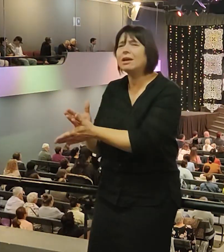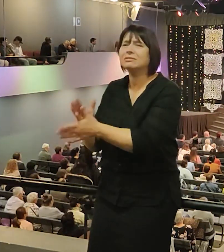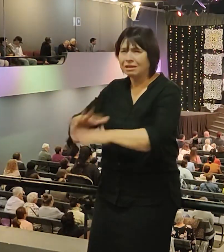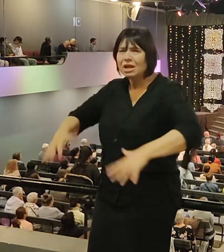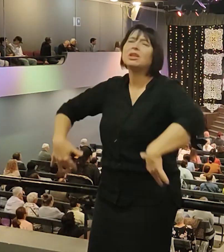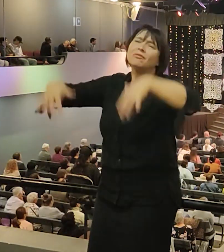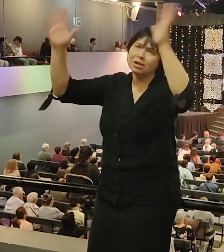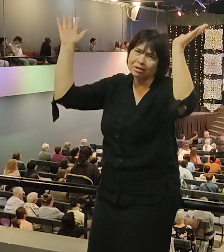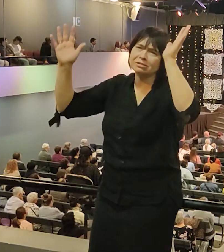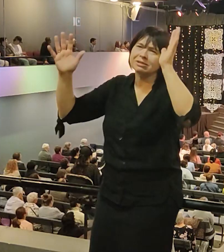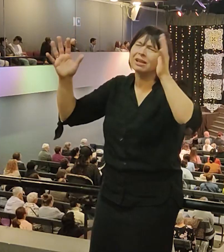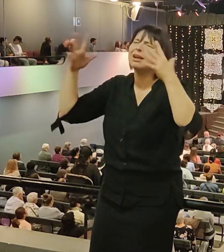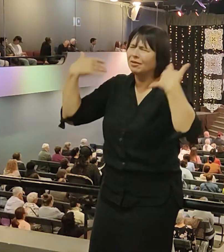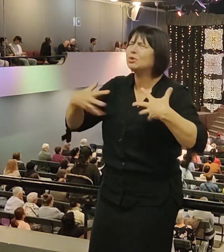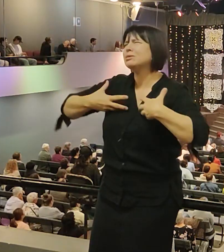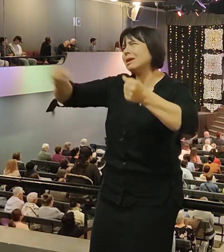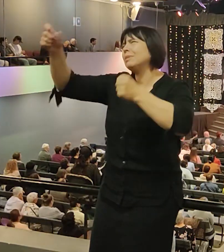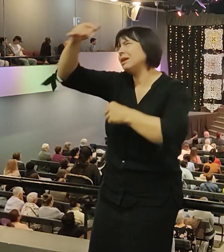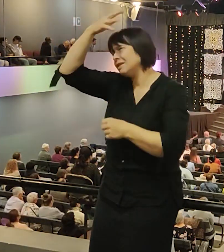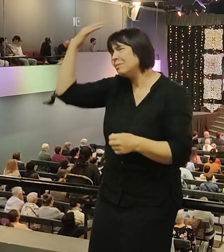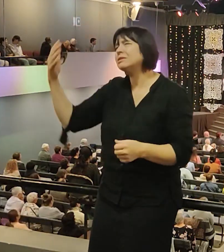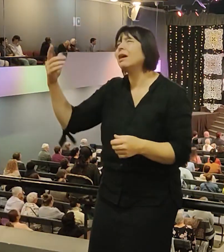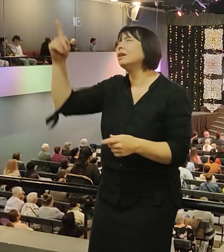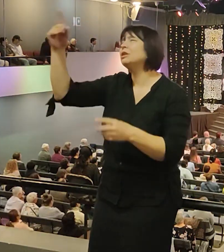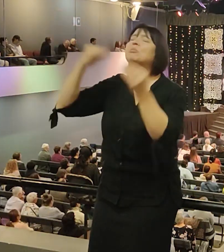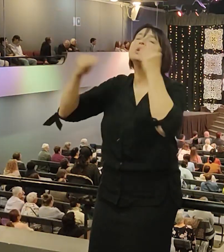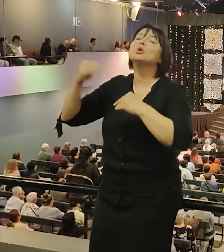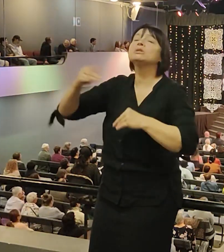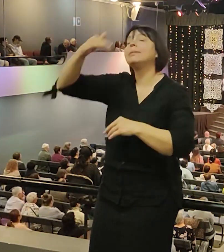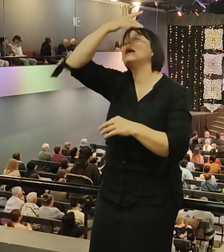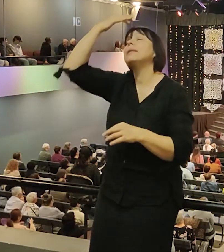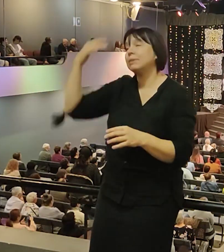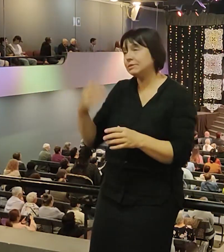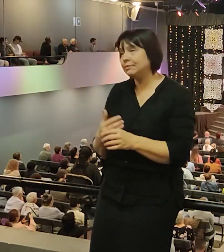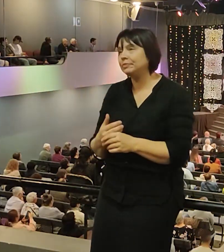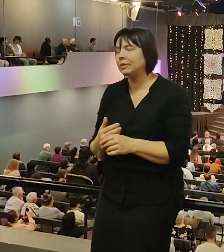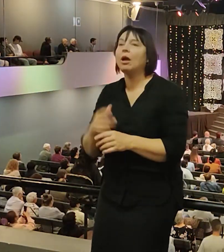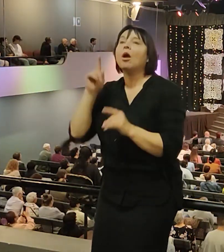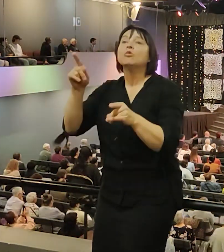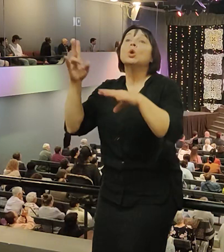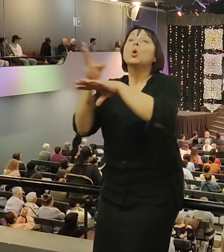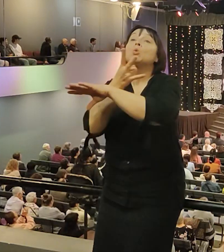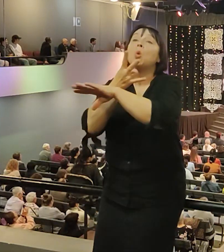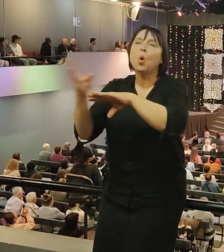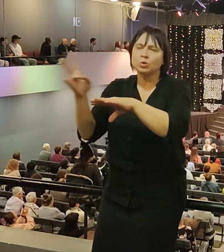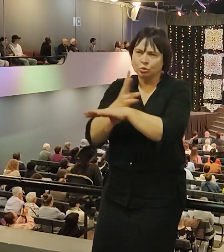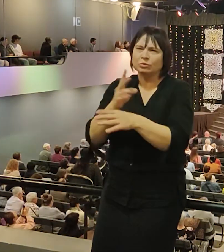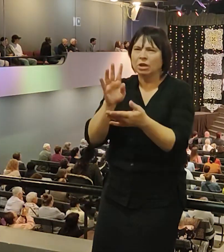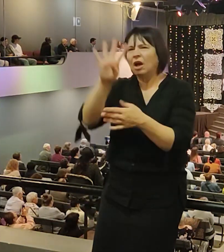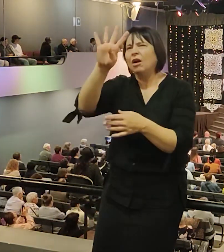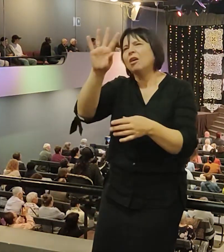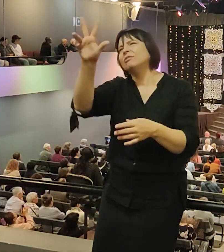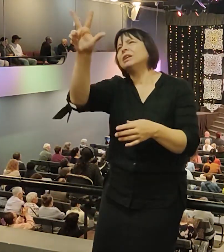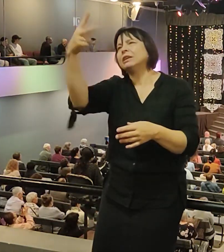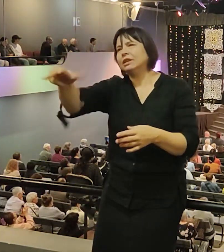выросли. Забери меня на небеса. Я создан для небес. И вот ночью, в один прекрасный ночь, полчетвертого ночи,